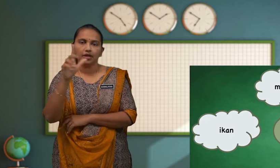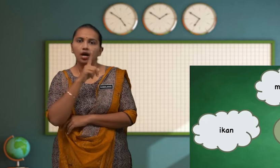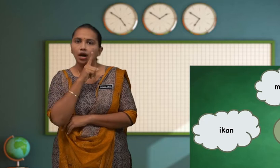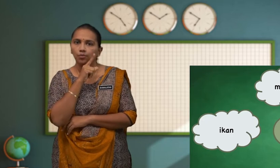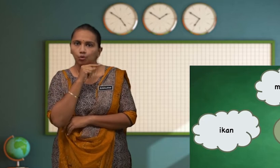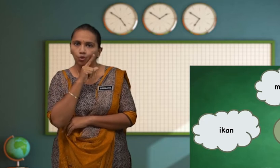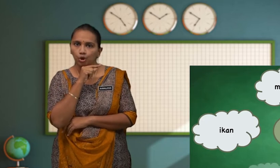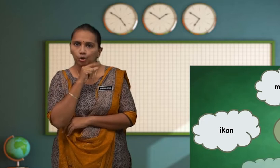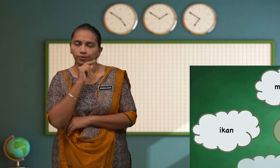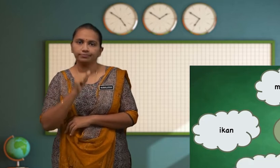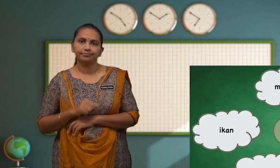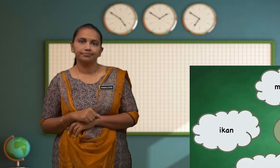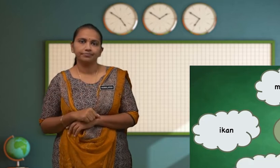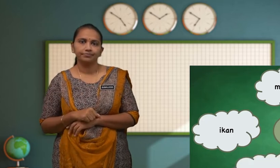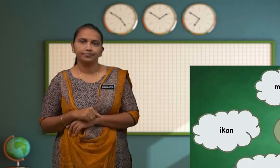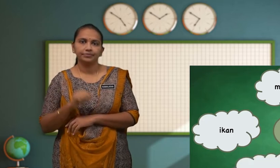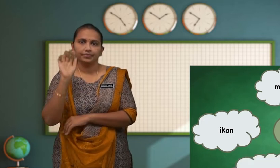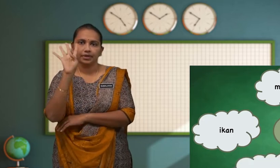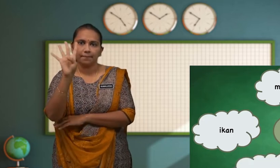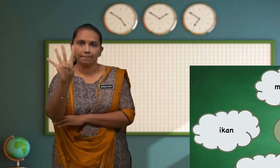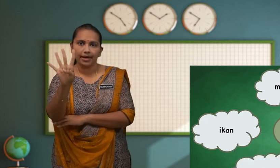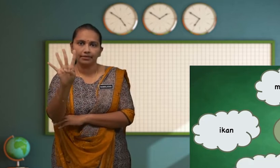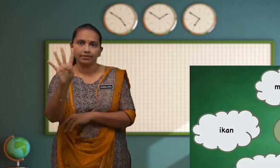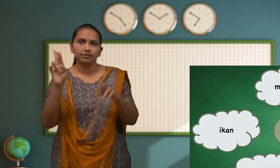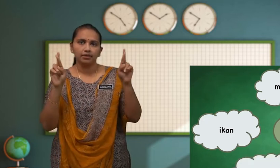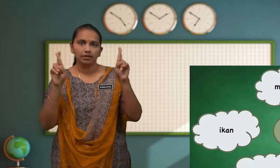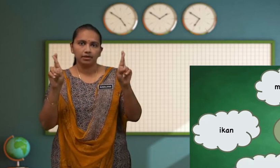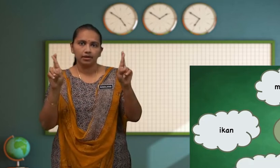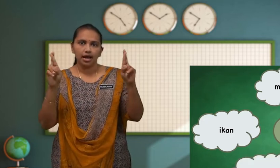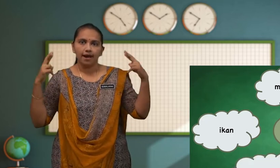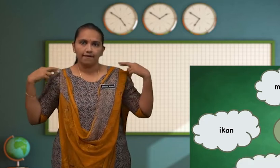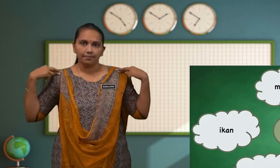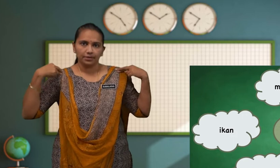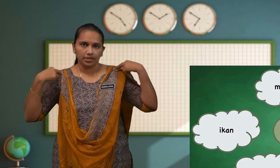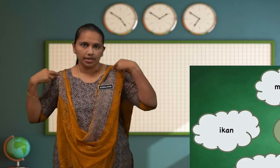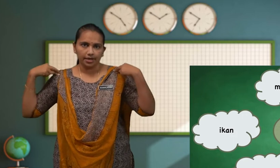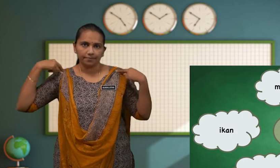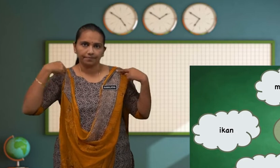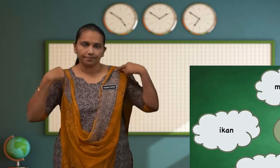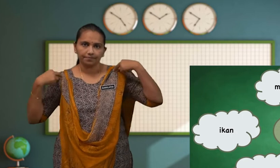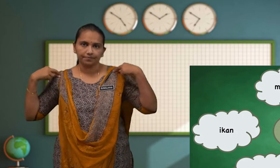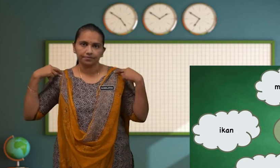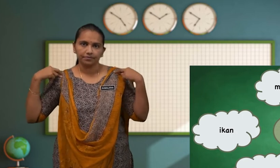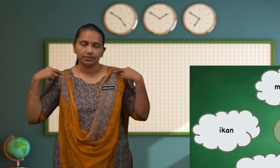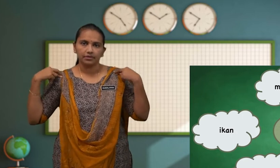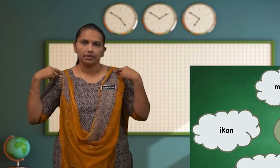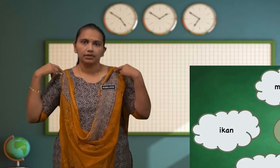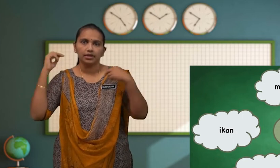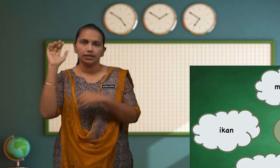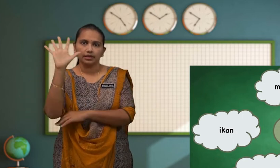Burung Empat Reptilia Dan